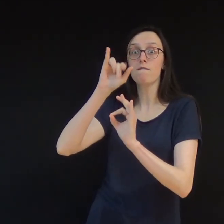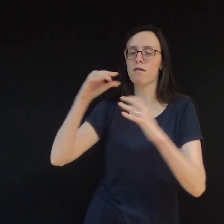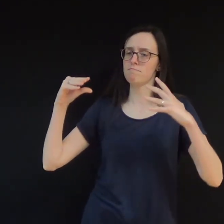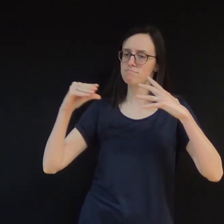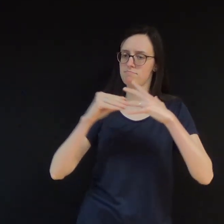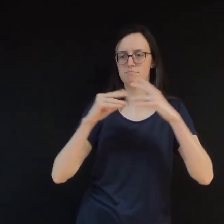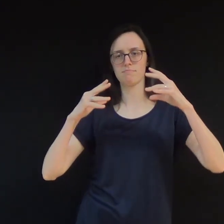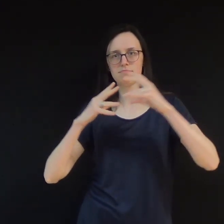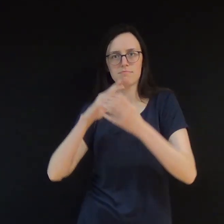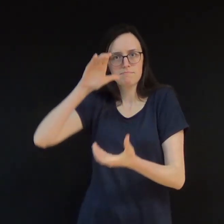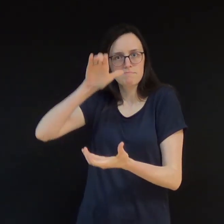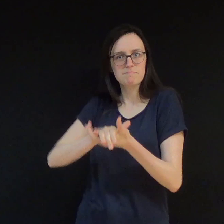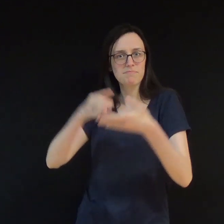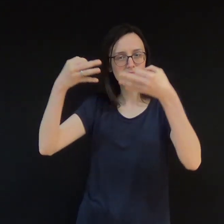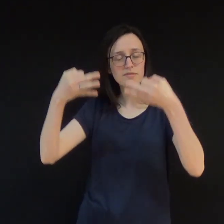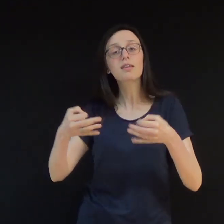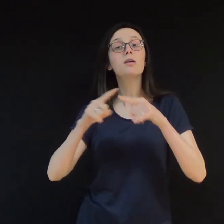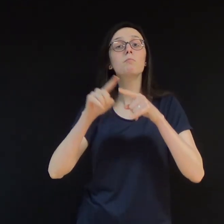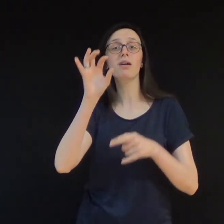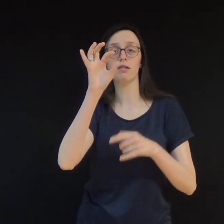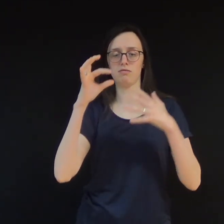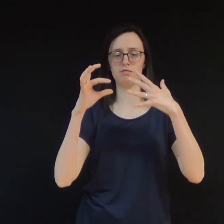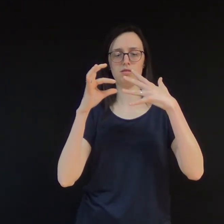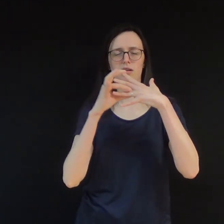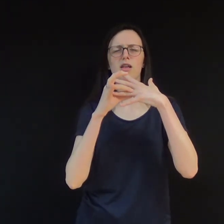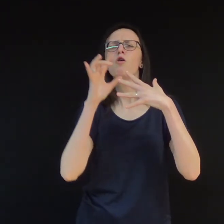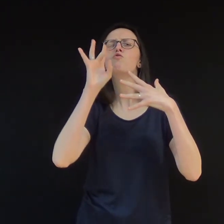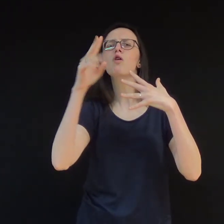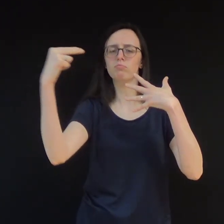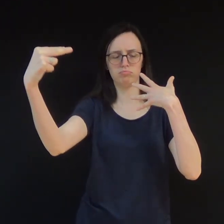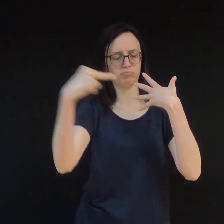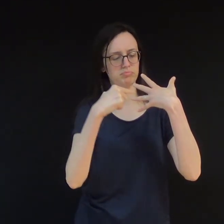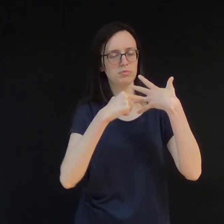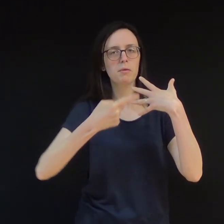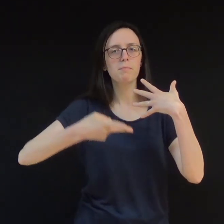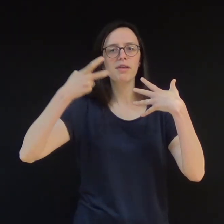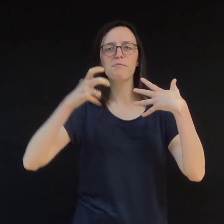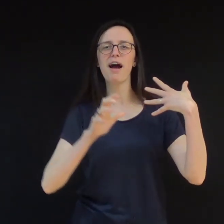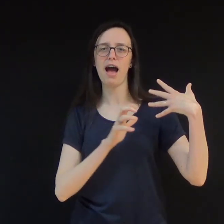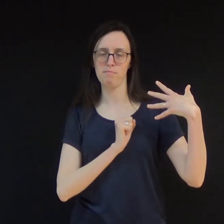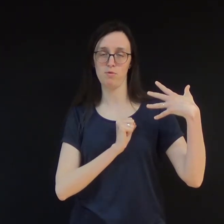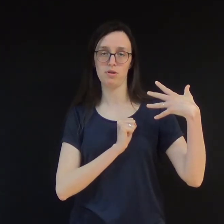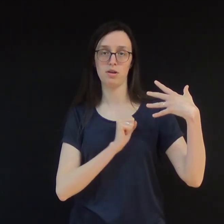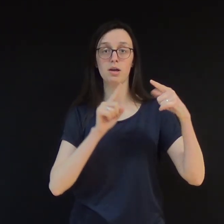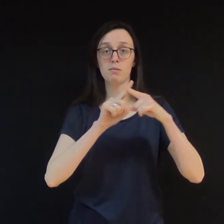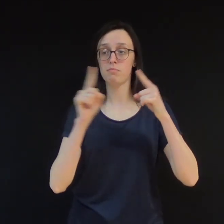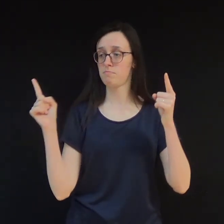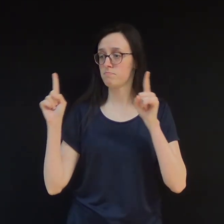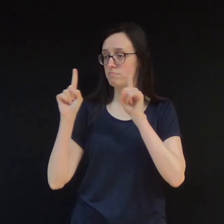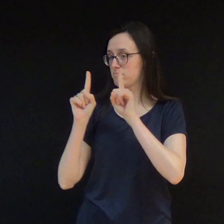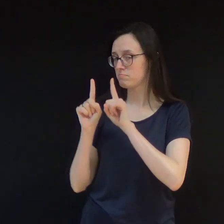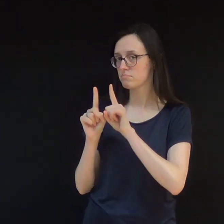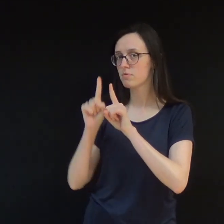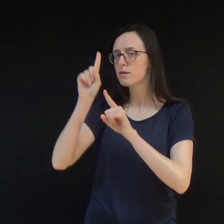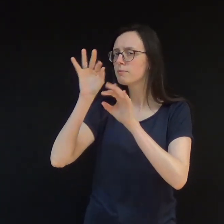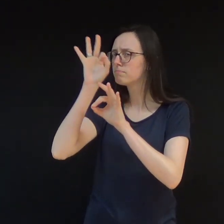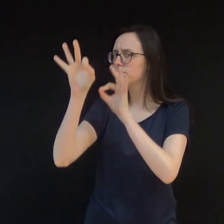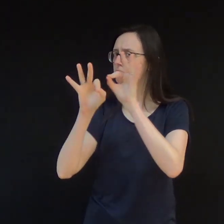O anel certamente é apenas um símbolo visual do amor. No nosso caso, a joia foi um presente especial dos